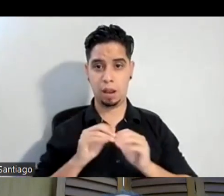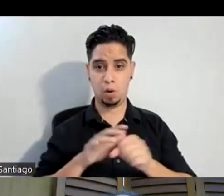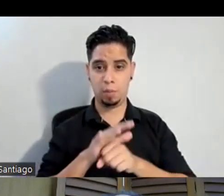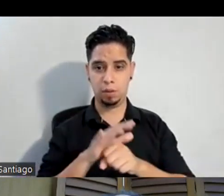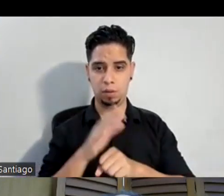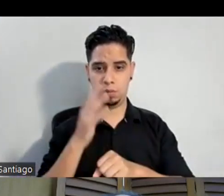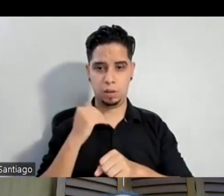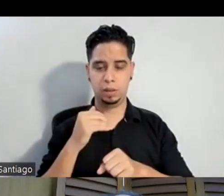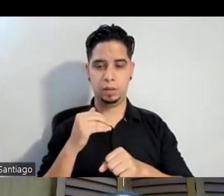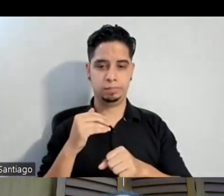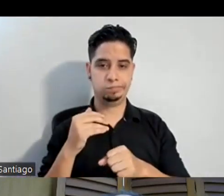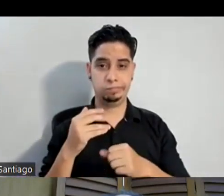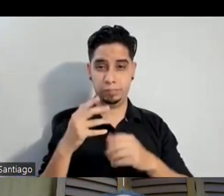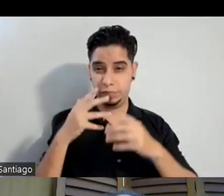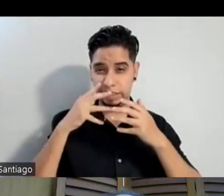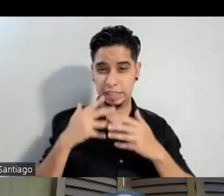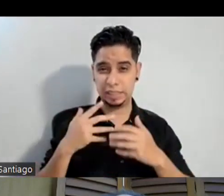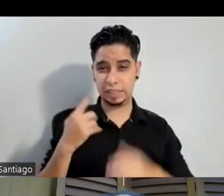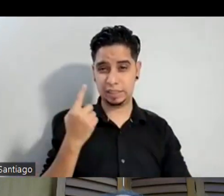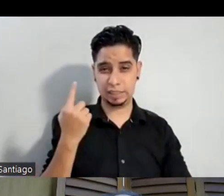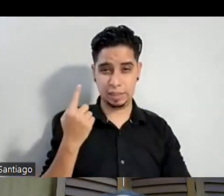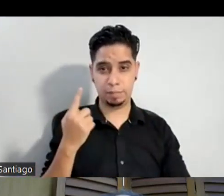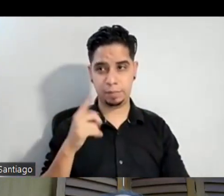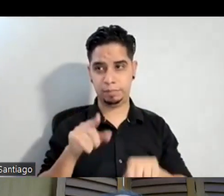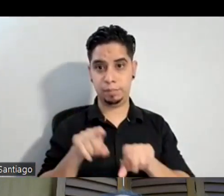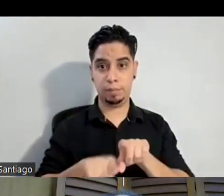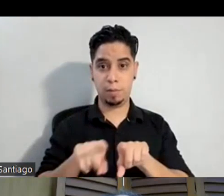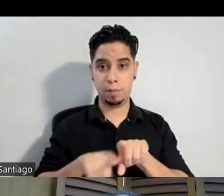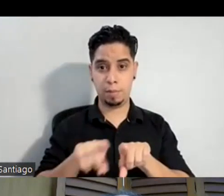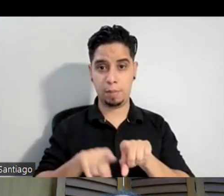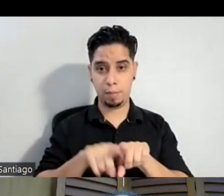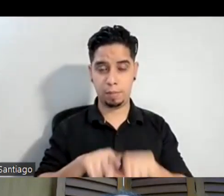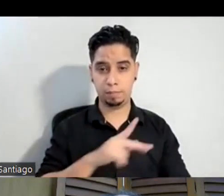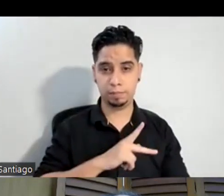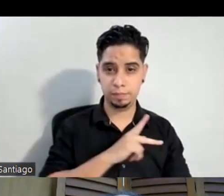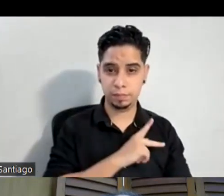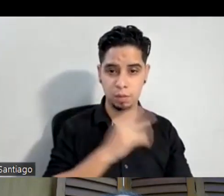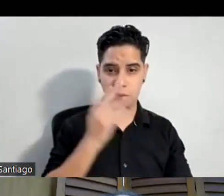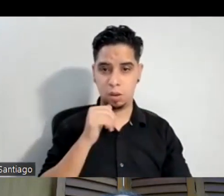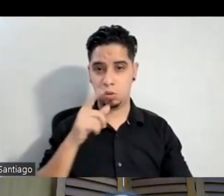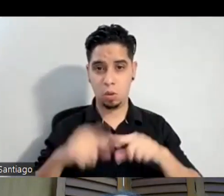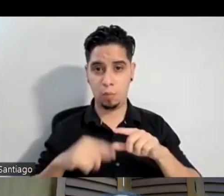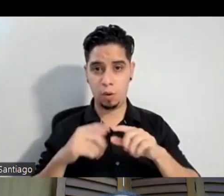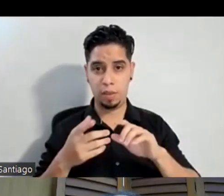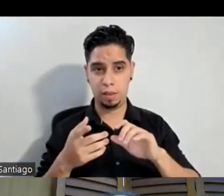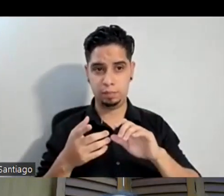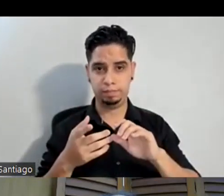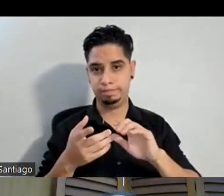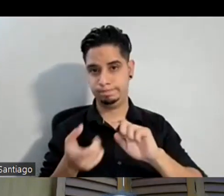actor es que siempre estén los mismos personajes porque no no te dan la capacidad de poder crecer como actriz o como actor